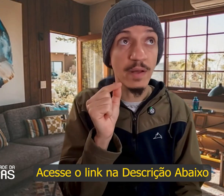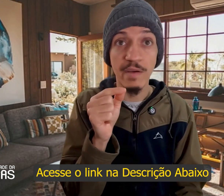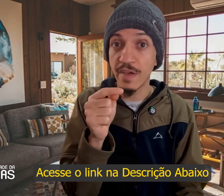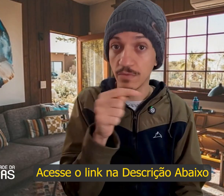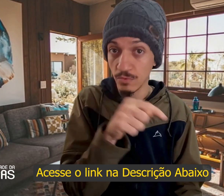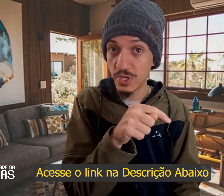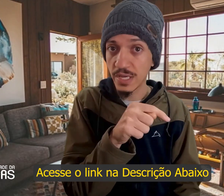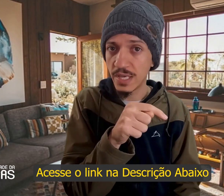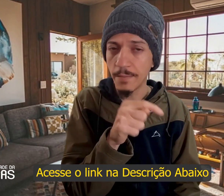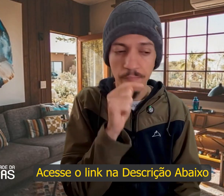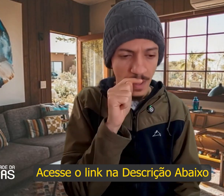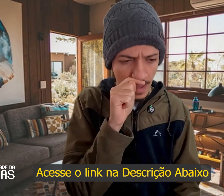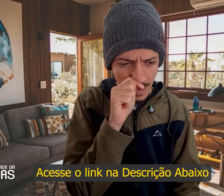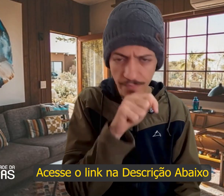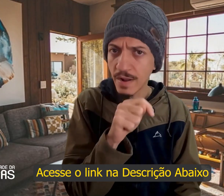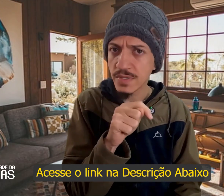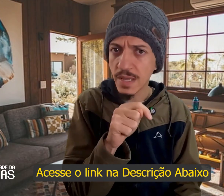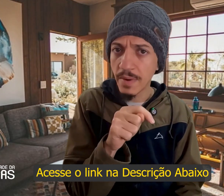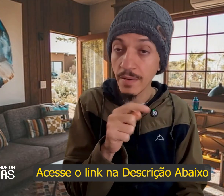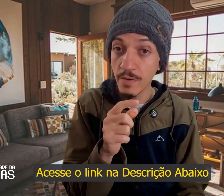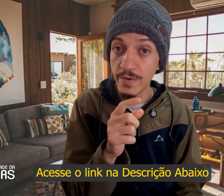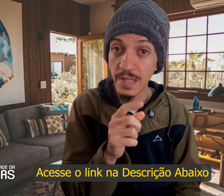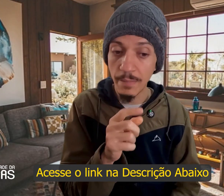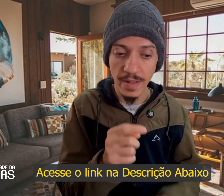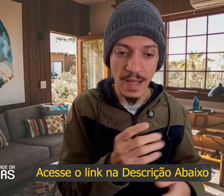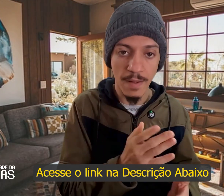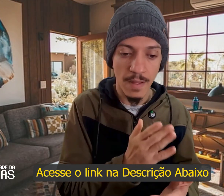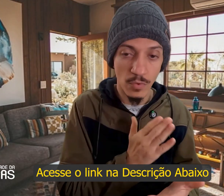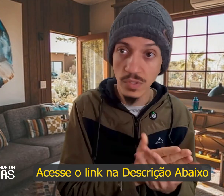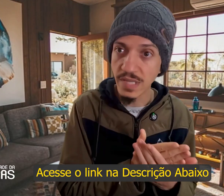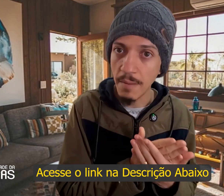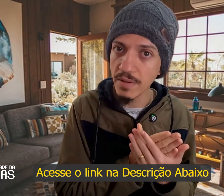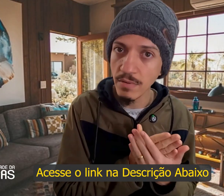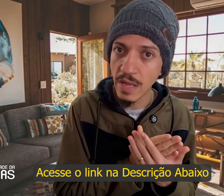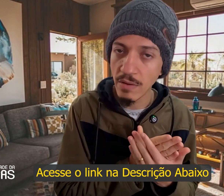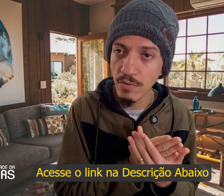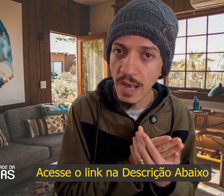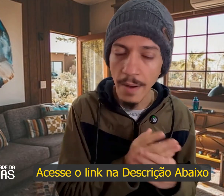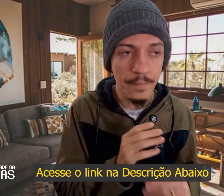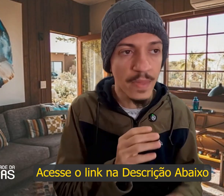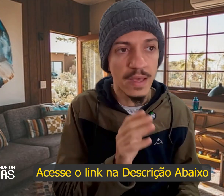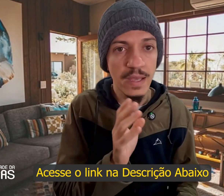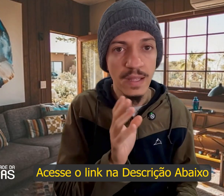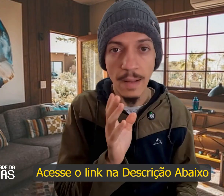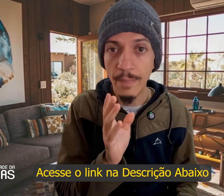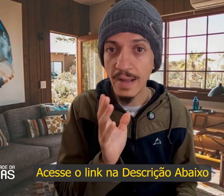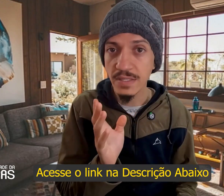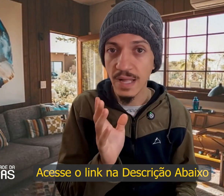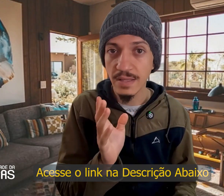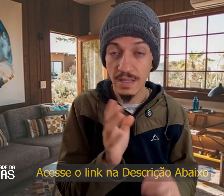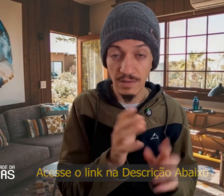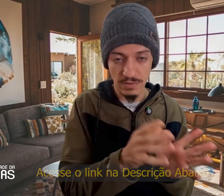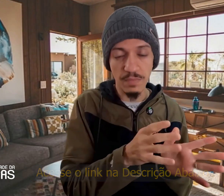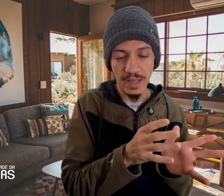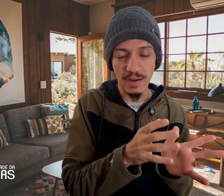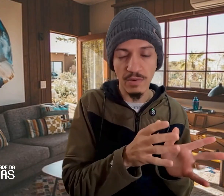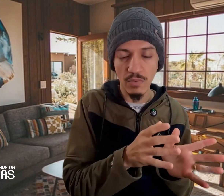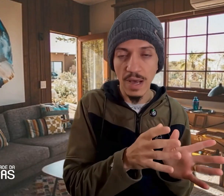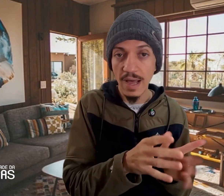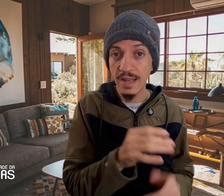evento no dia que era o final de semana, eu fui interpretar no sábado em um lugar, e na parte de manhã em um lugar, e na